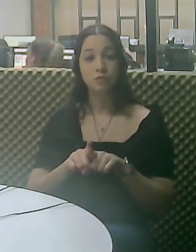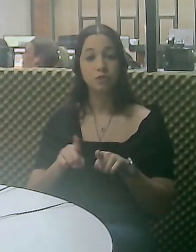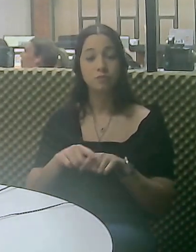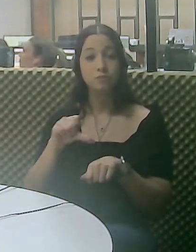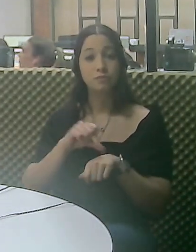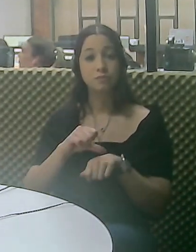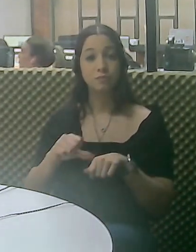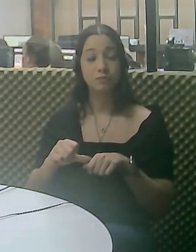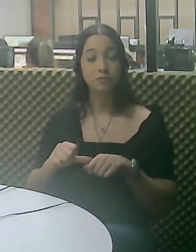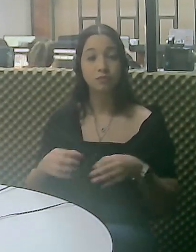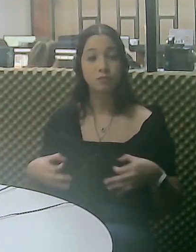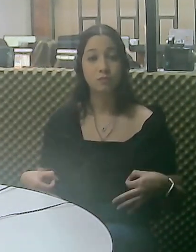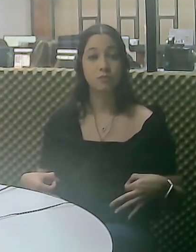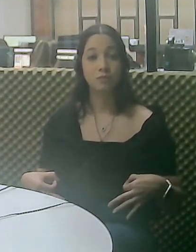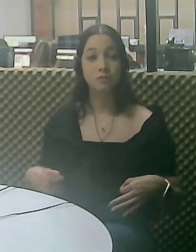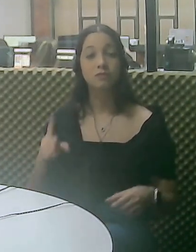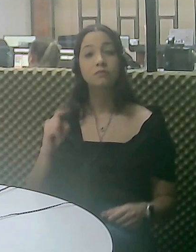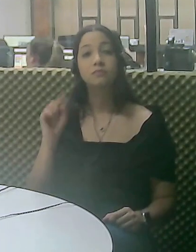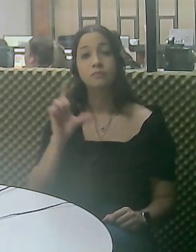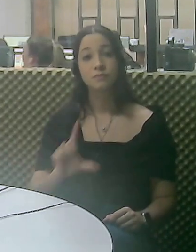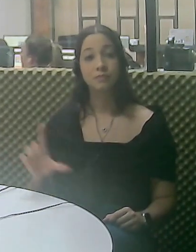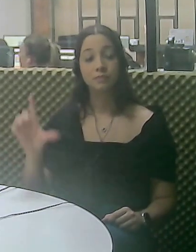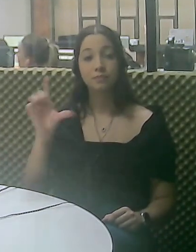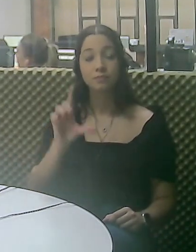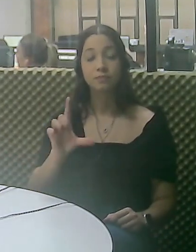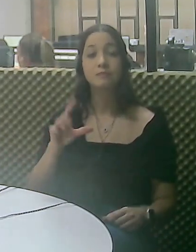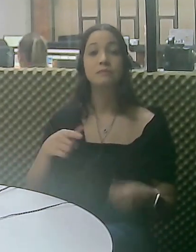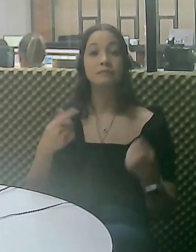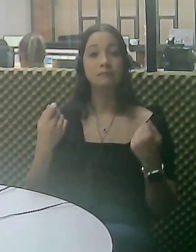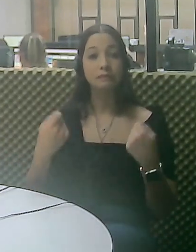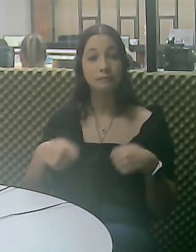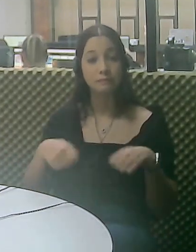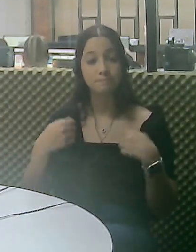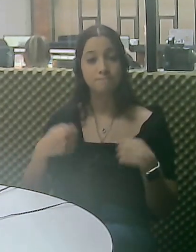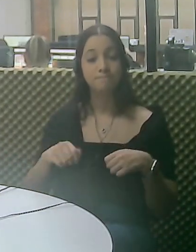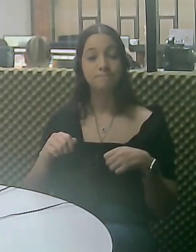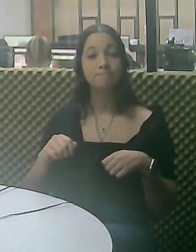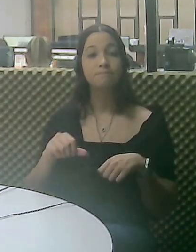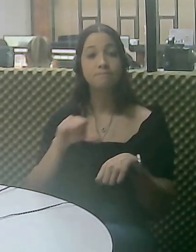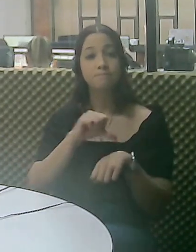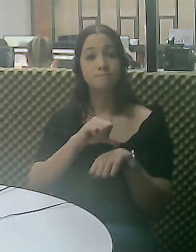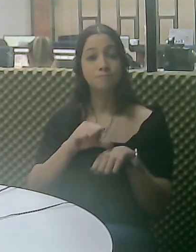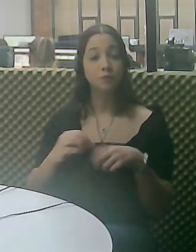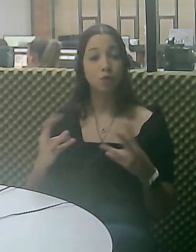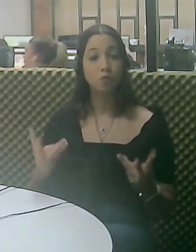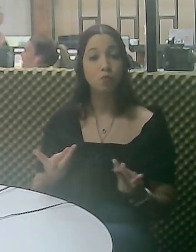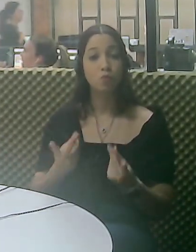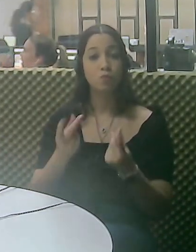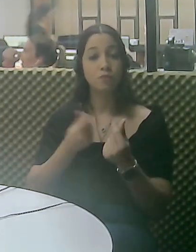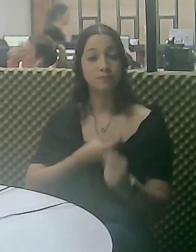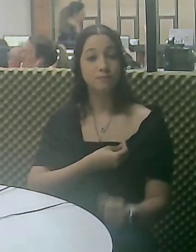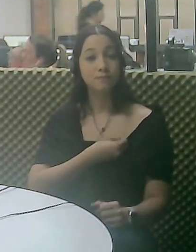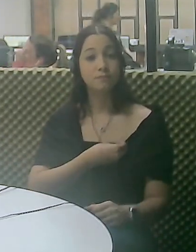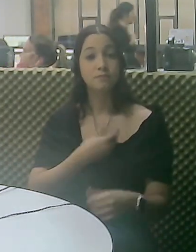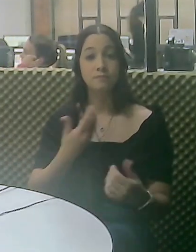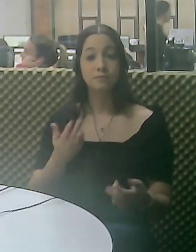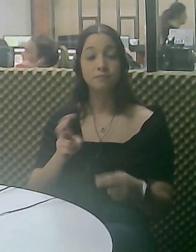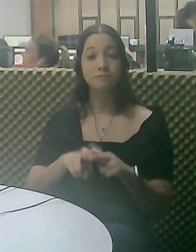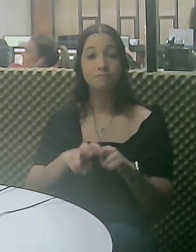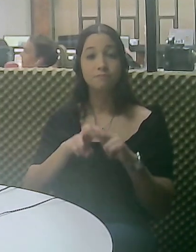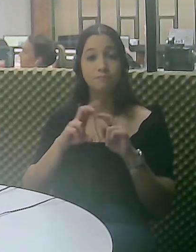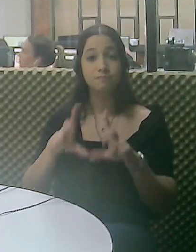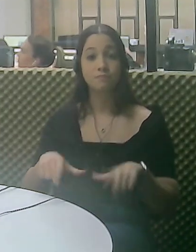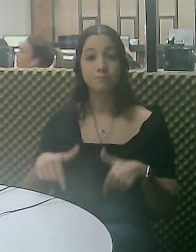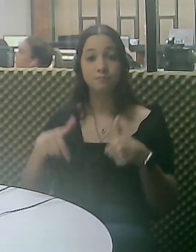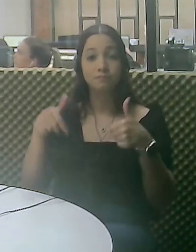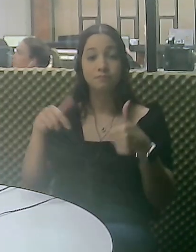retirada de bioma, cirurgias de útero, que é uma coisa que, logicamente, precisa ser feita para que a